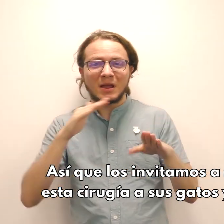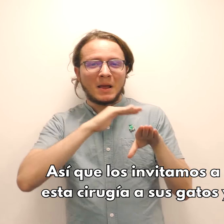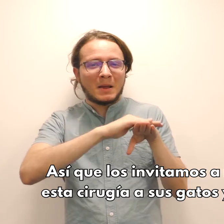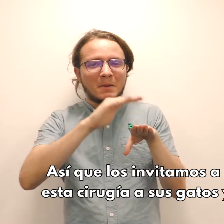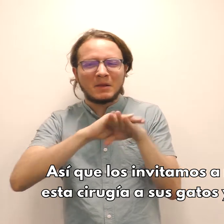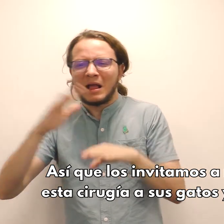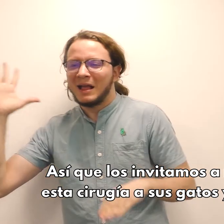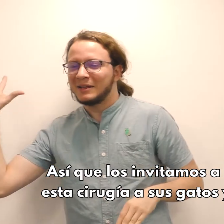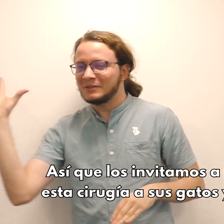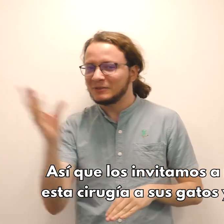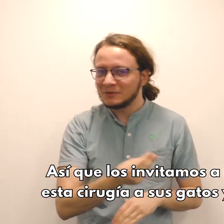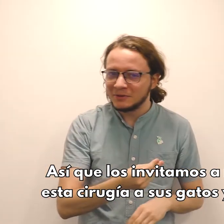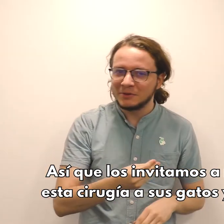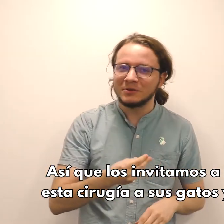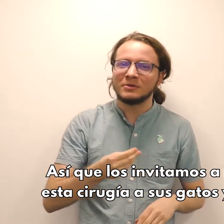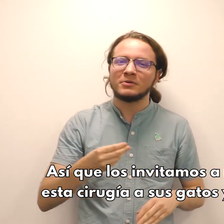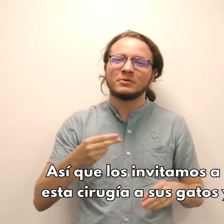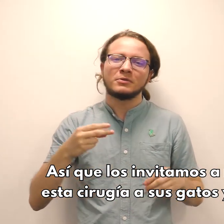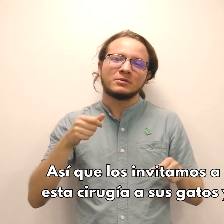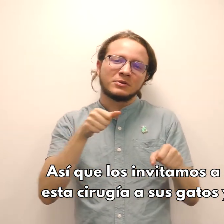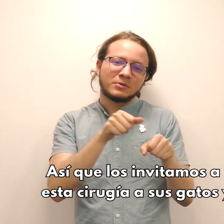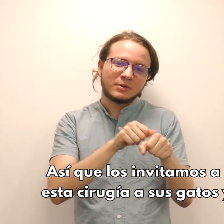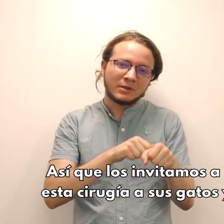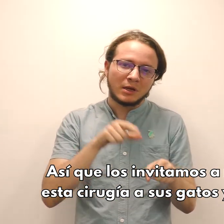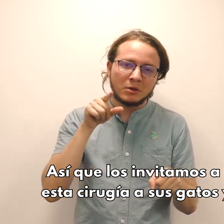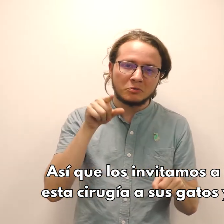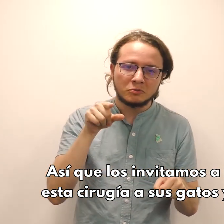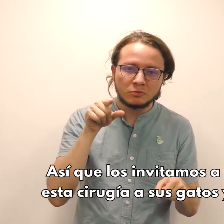Así que les invitamos a esterilizar a sus perros y gatos.